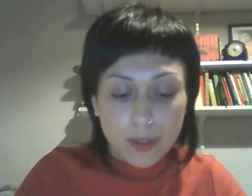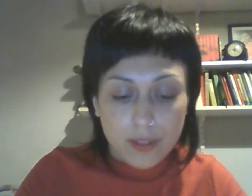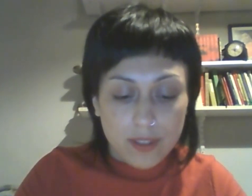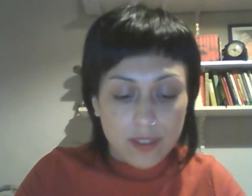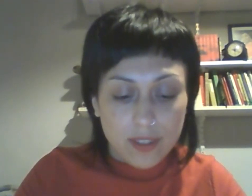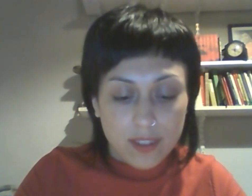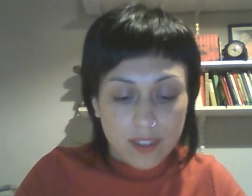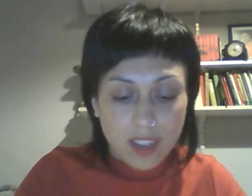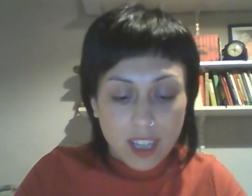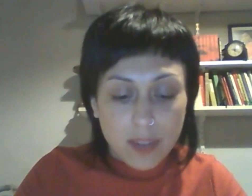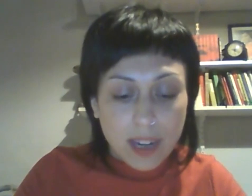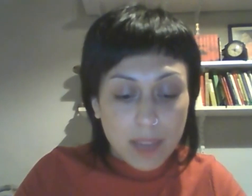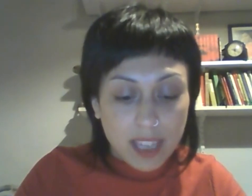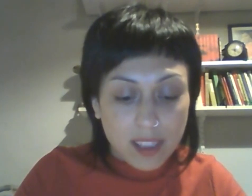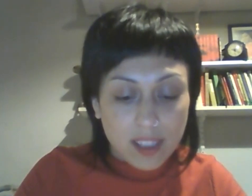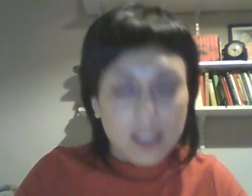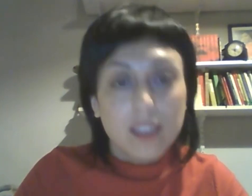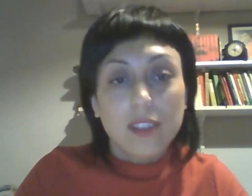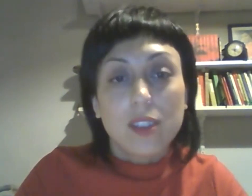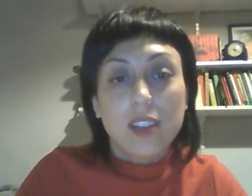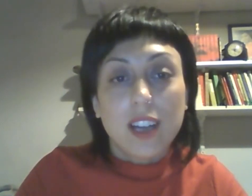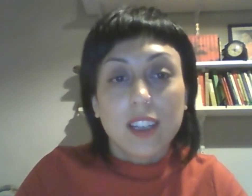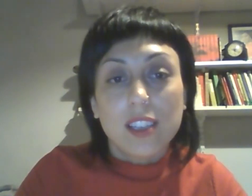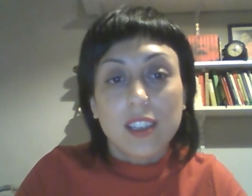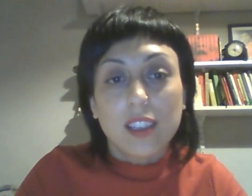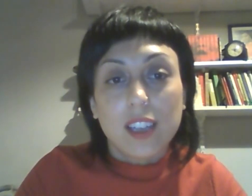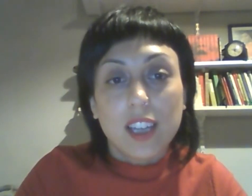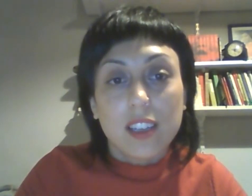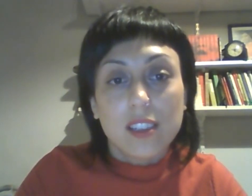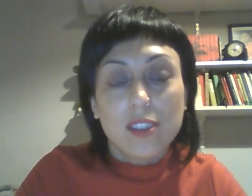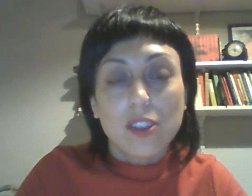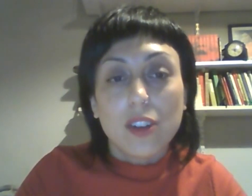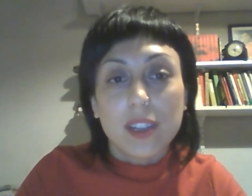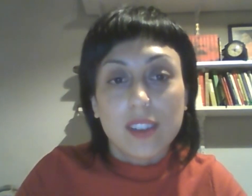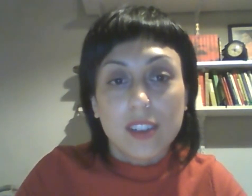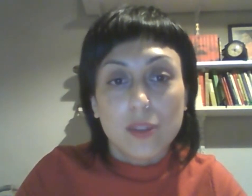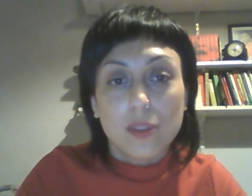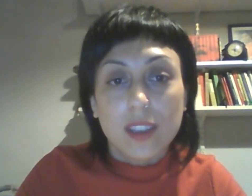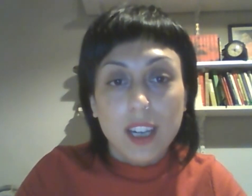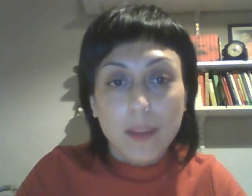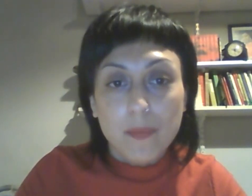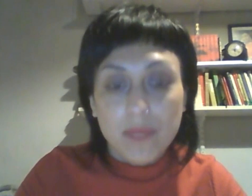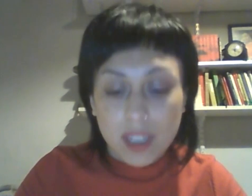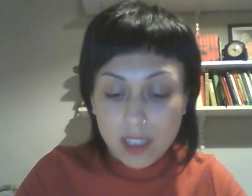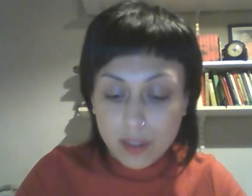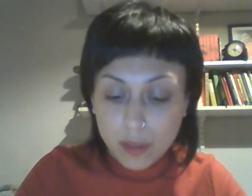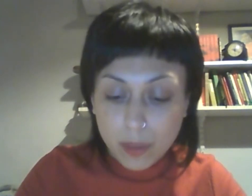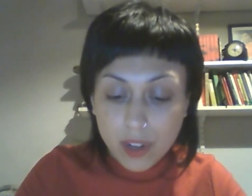Ivana Petz, nuestra querida Secretaria de Extensión y Bienestar Estudiantil, ella es antropóloga,